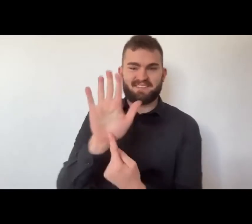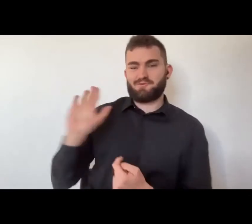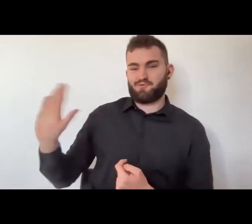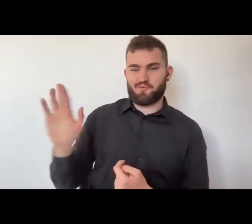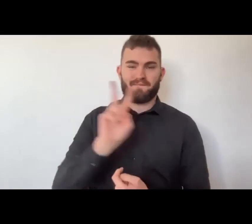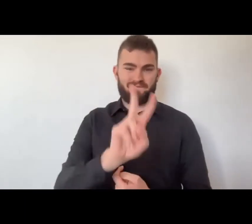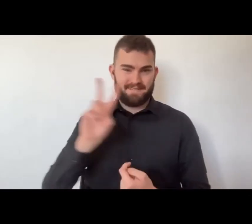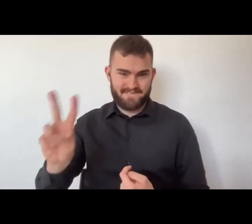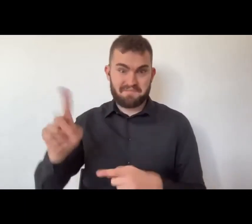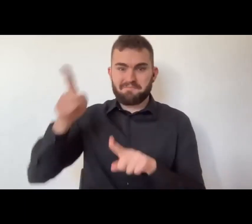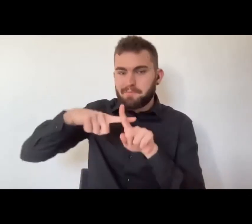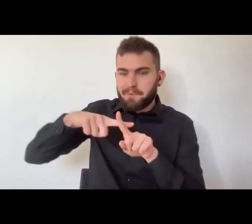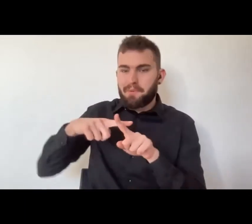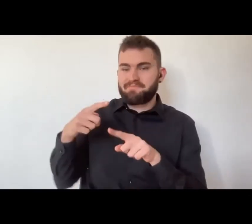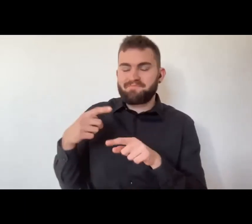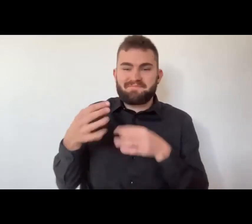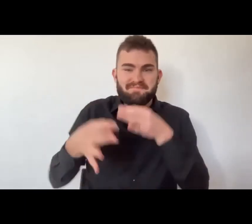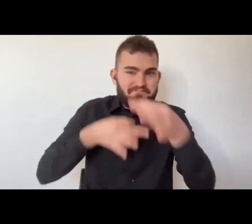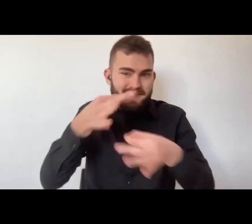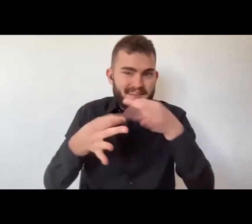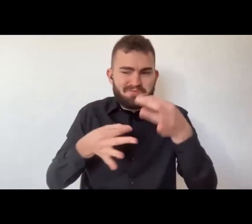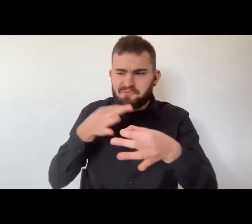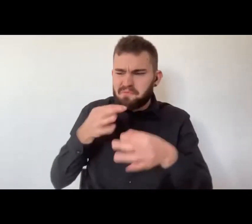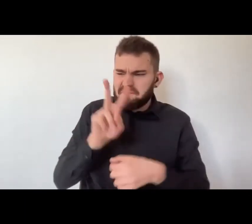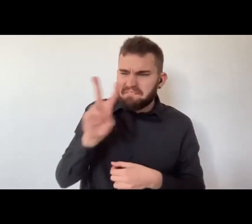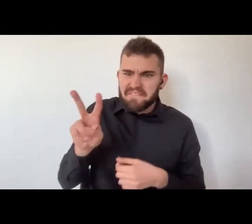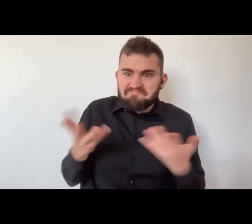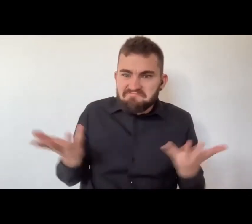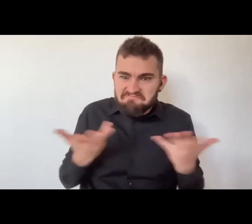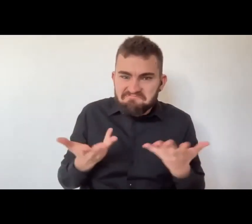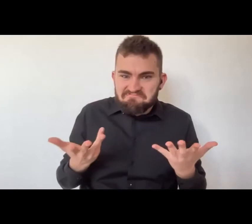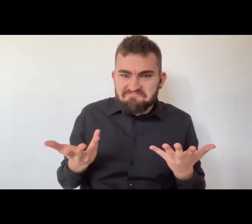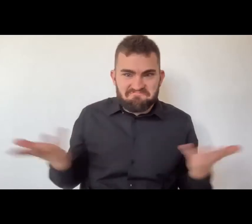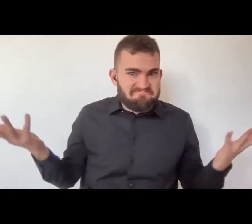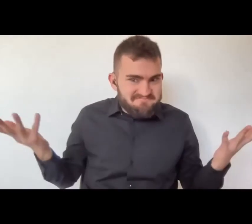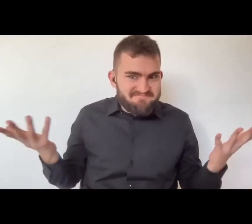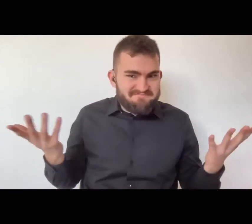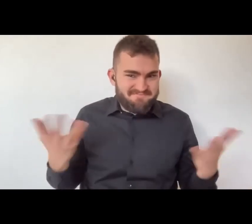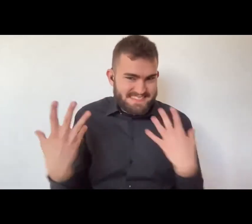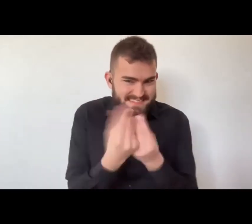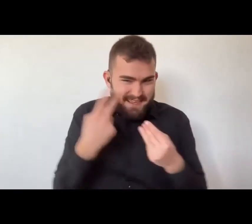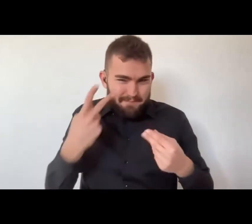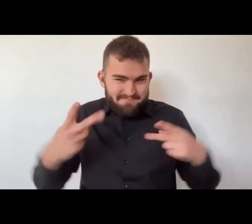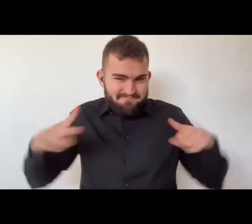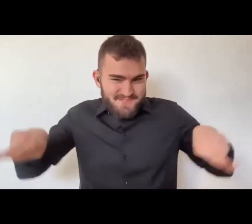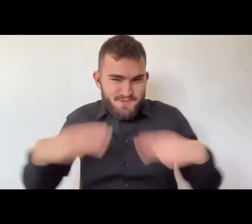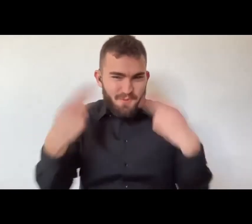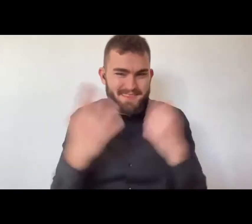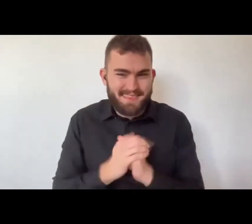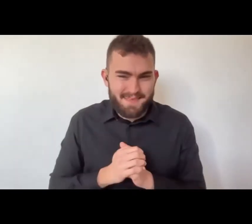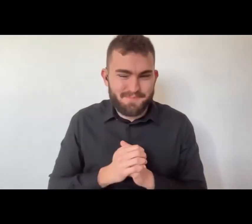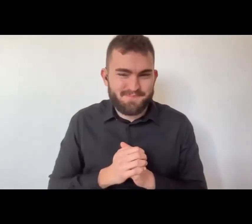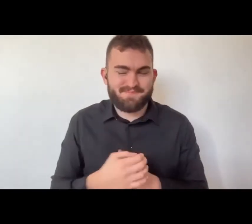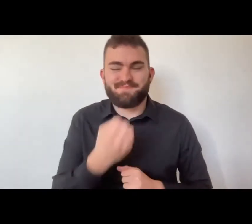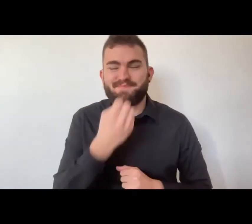Quindi passerei a lui adesso l'intervento, ci racconterà cos'è il visual vernacular e ci parlerà